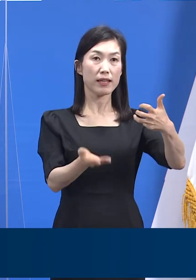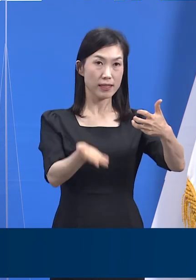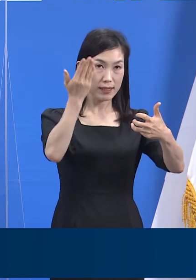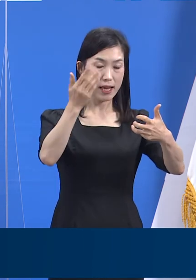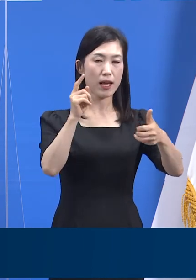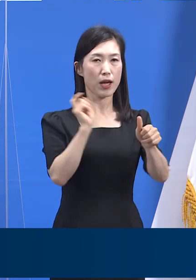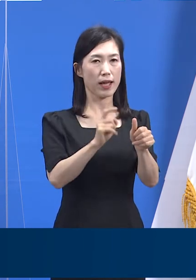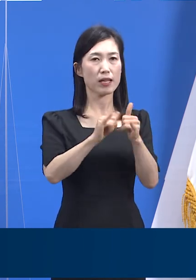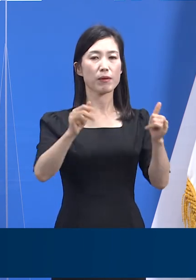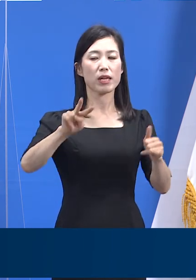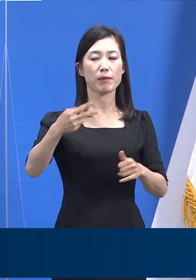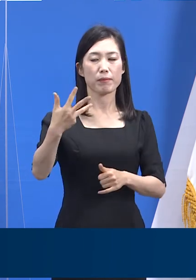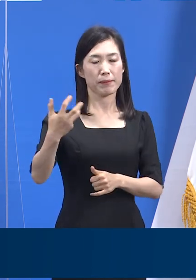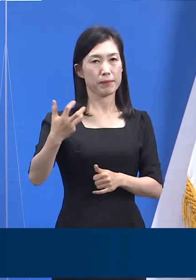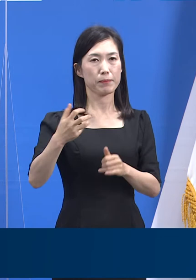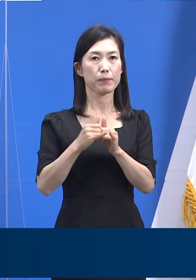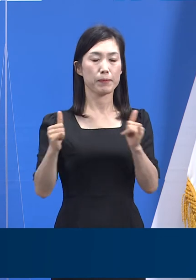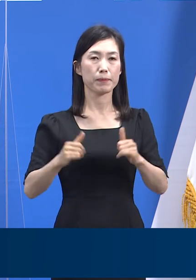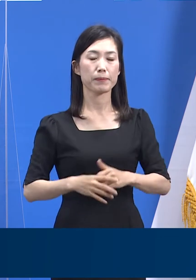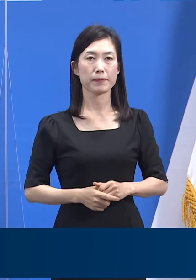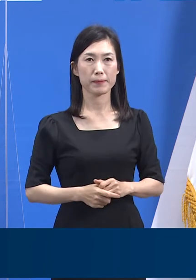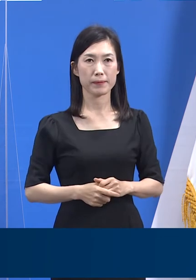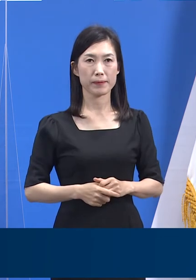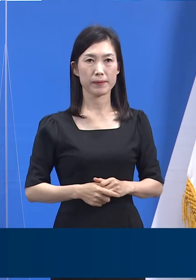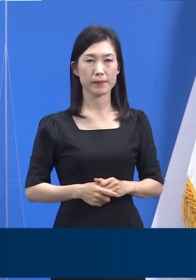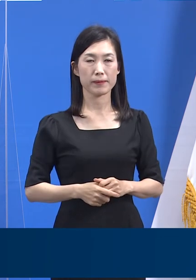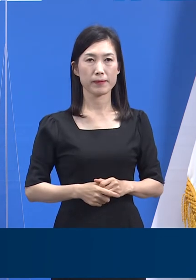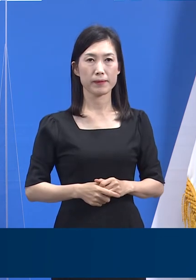이상 확진자는 280명이었습니다.